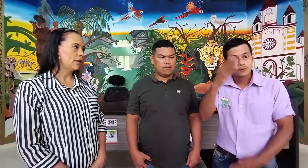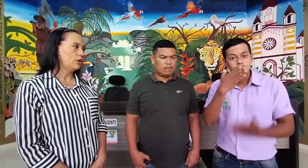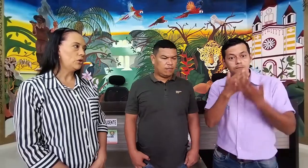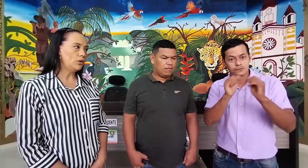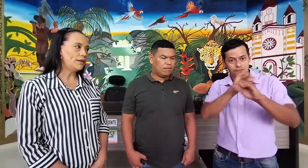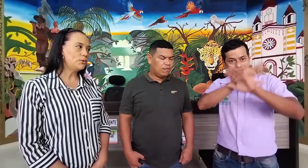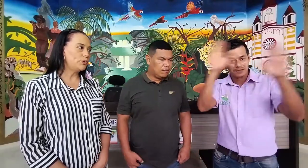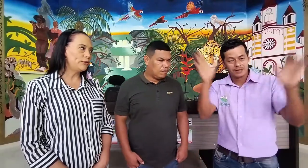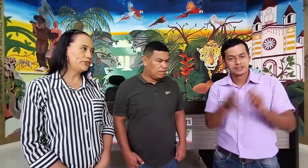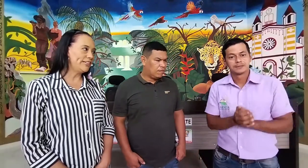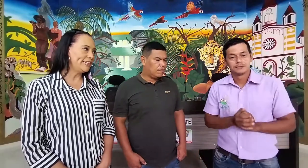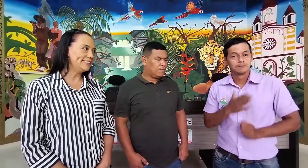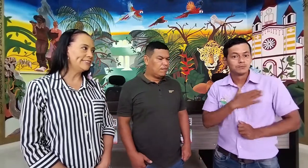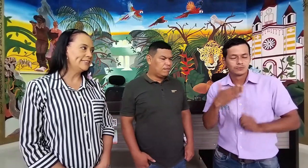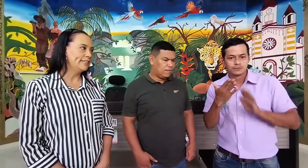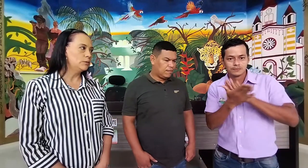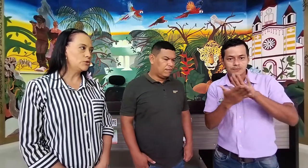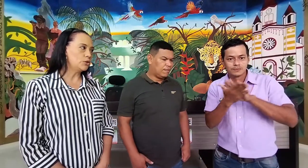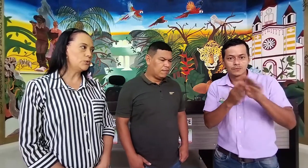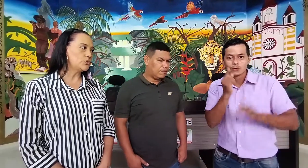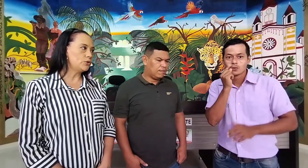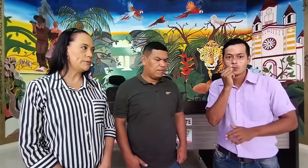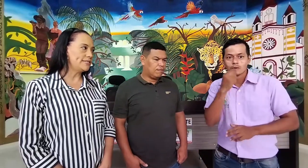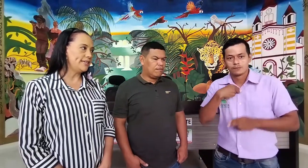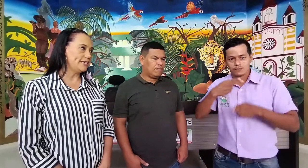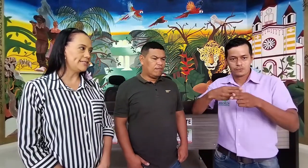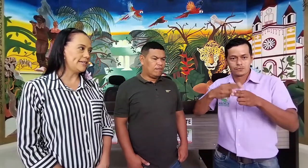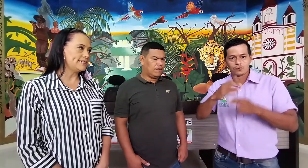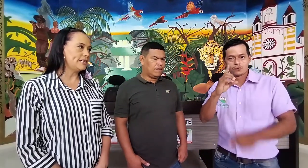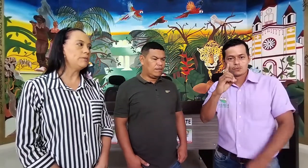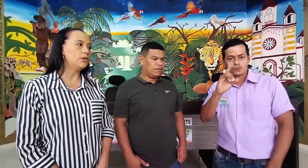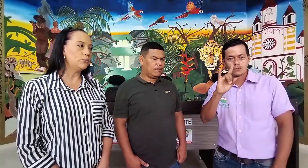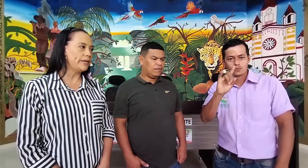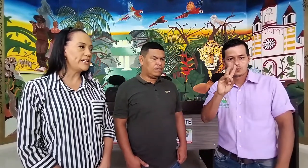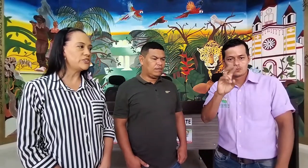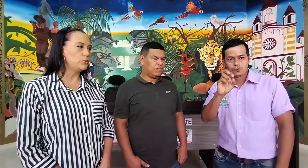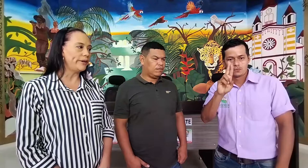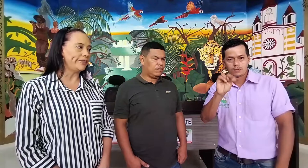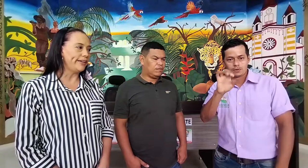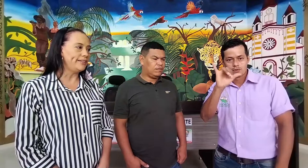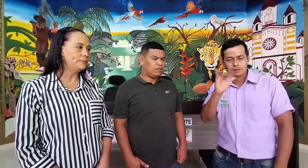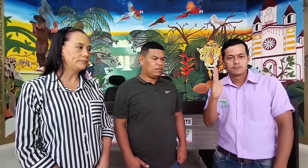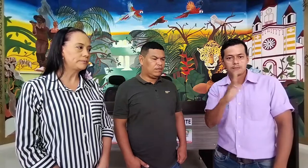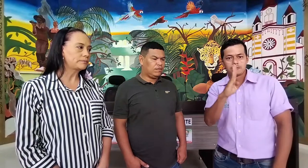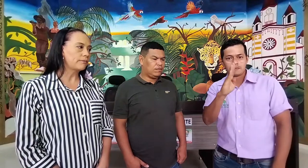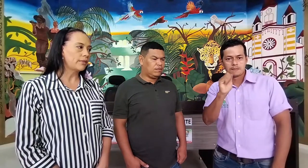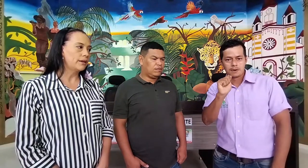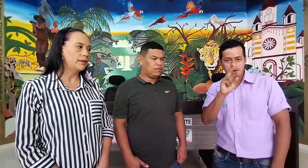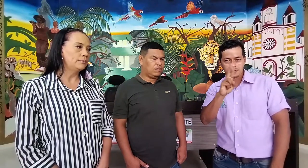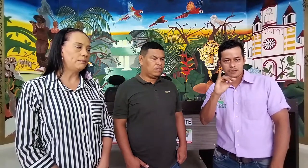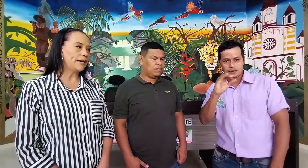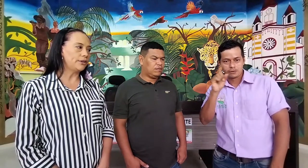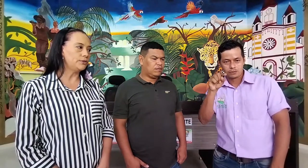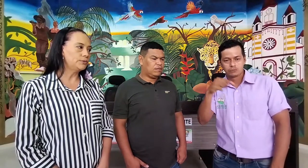Hola, muy buenos días, mucho gusto, mi seña es esta, mi nombre es Dubermey Barrios,